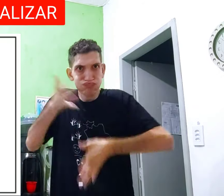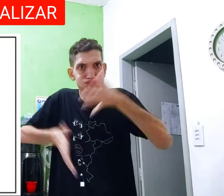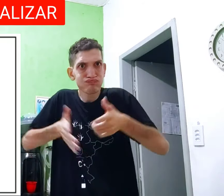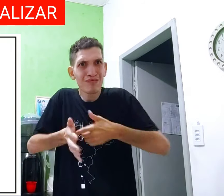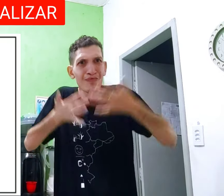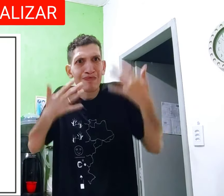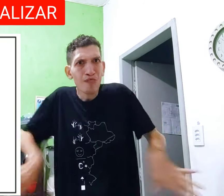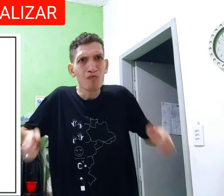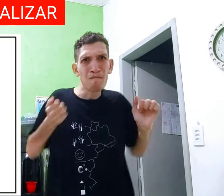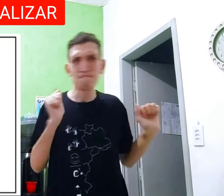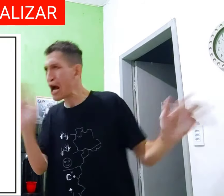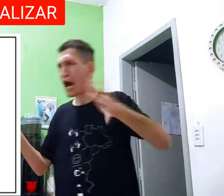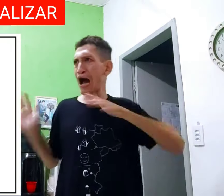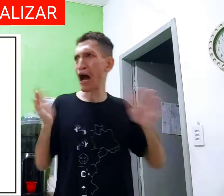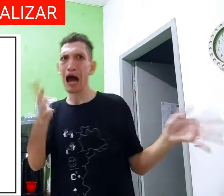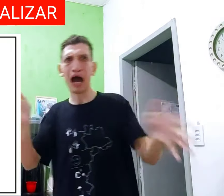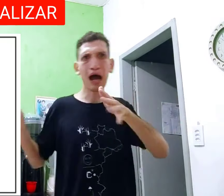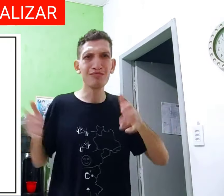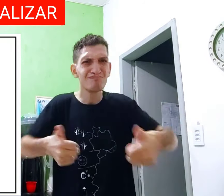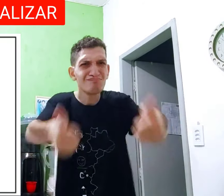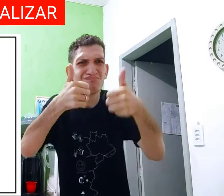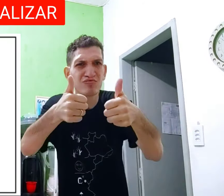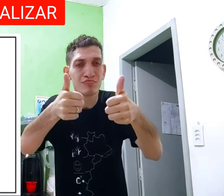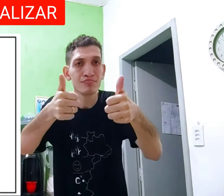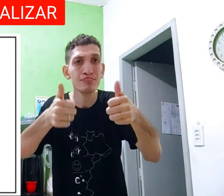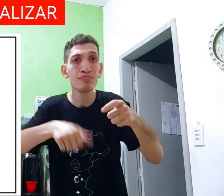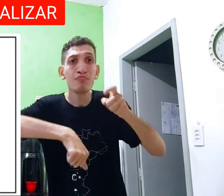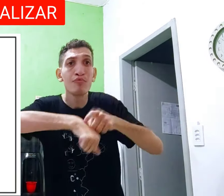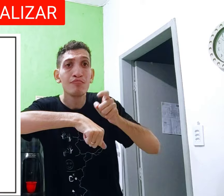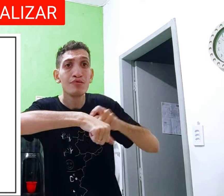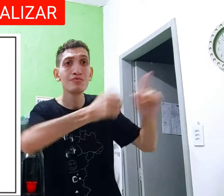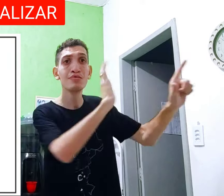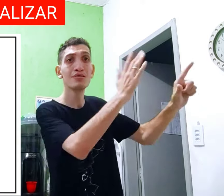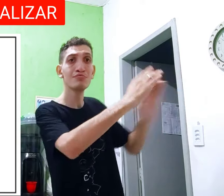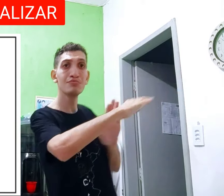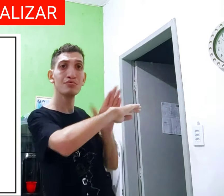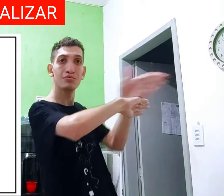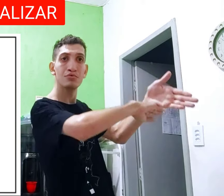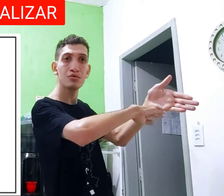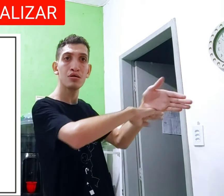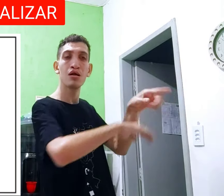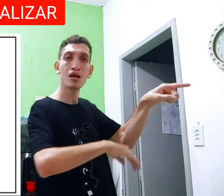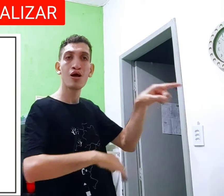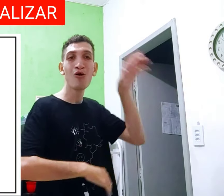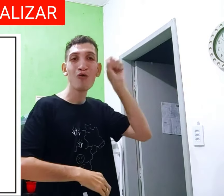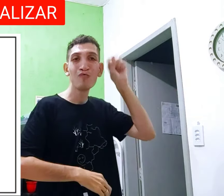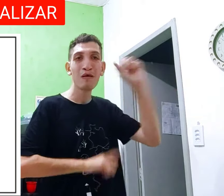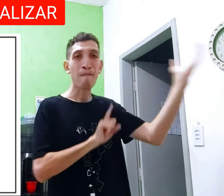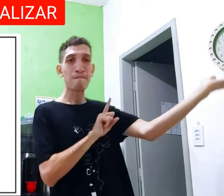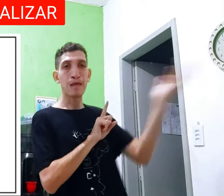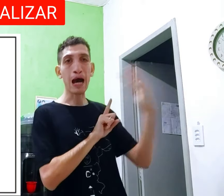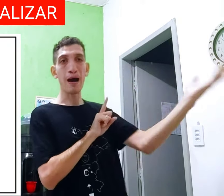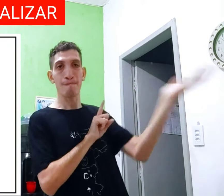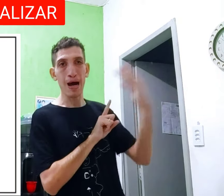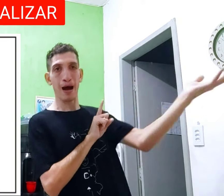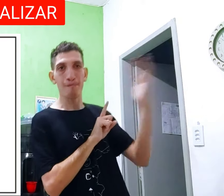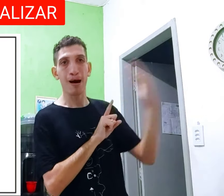surdo, primeira língua, libras, natural, sinalizando muito bem, na hora que ele entrou no letras libras, os ouvintes